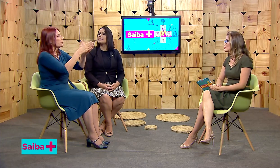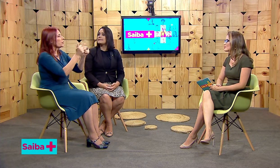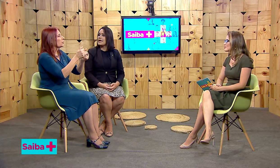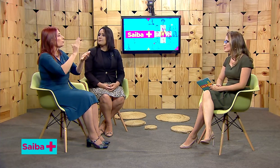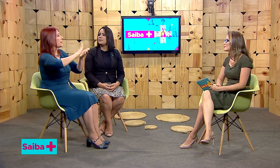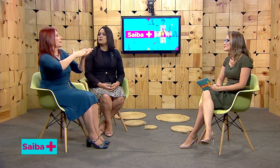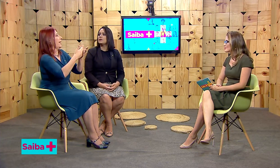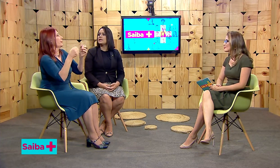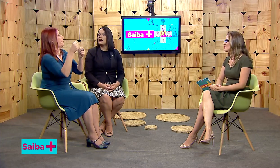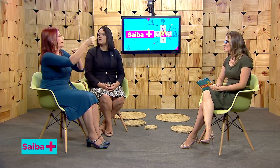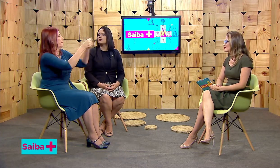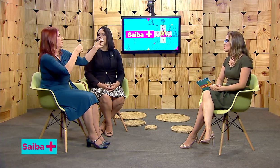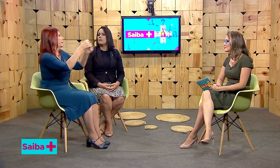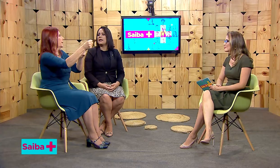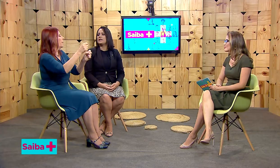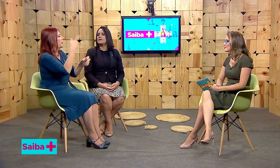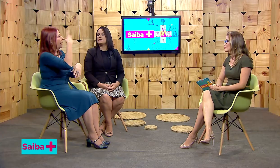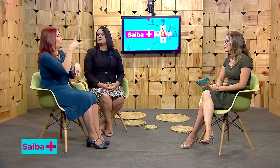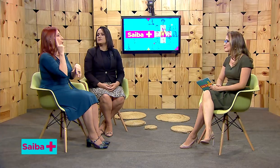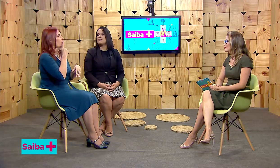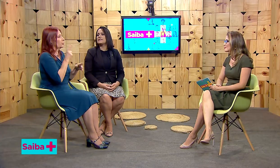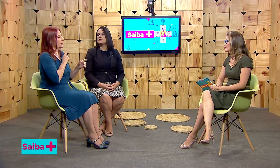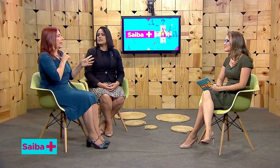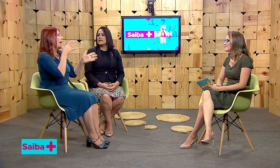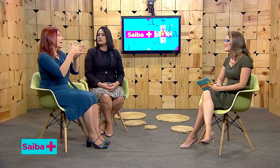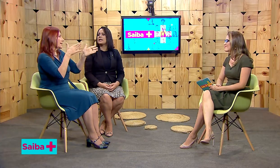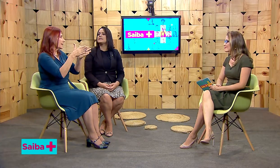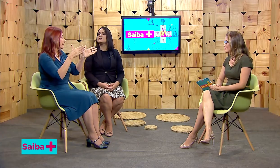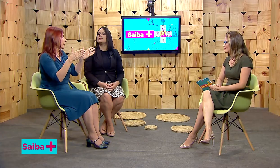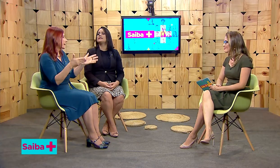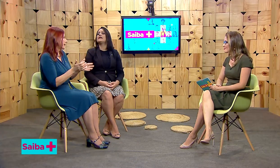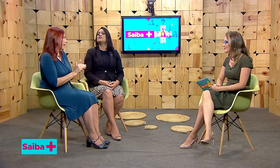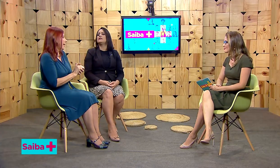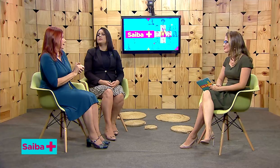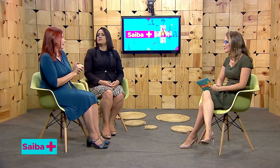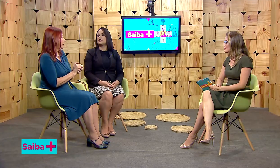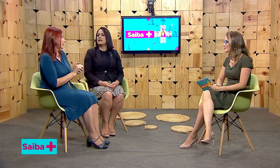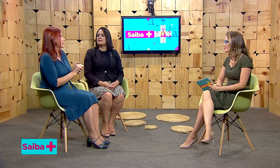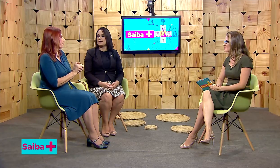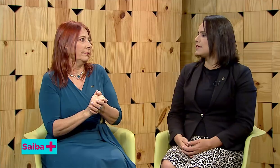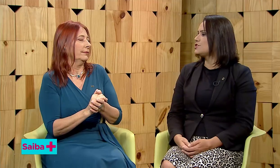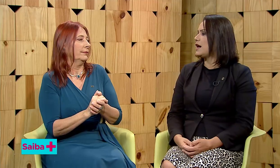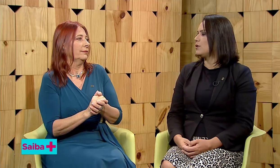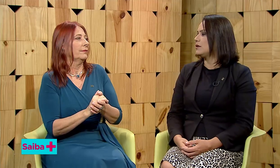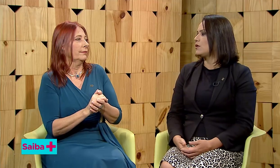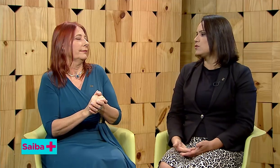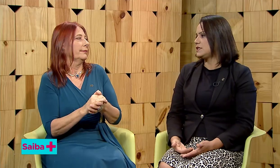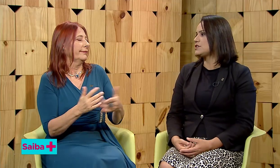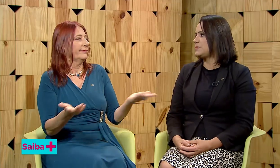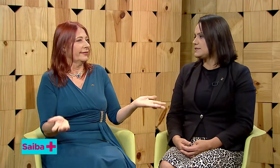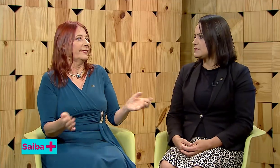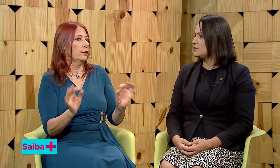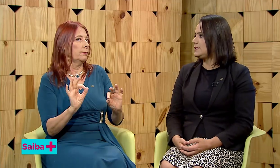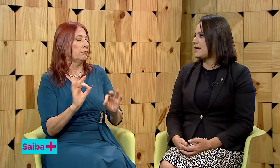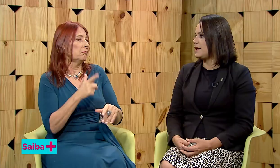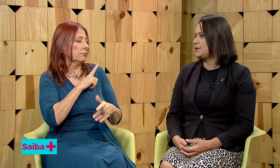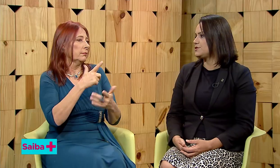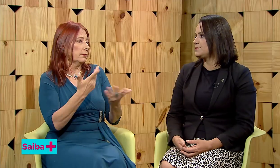sempre lutamos para que tivéssemos a questão da acessibilidade linguística em sala de aula, ou seja, a presença do intérprete.